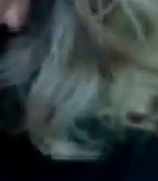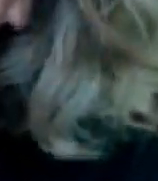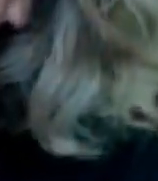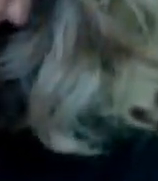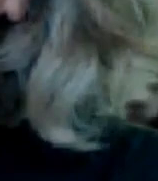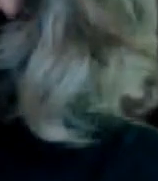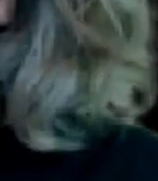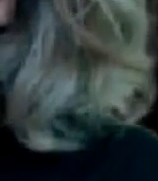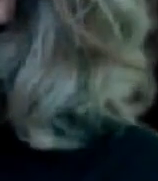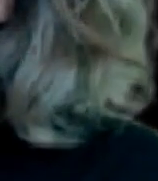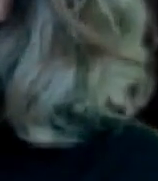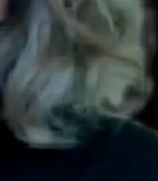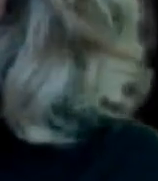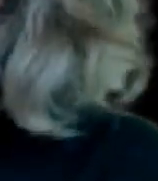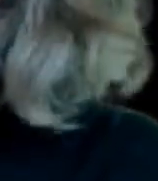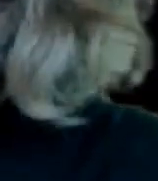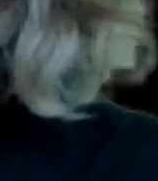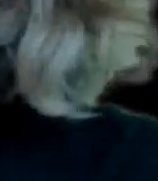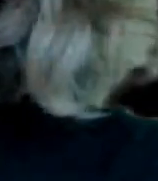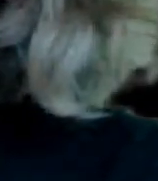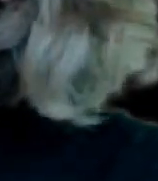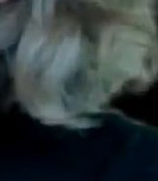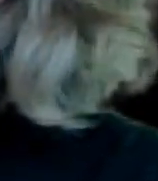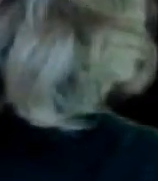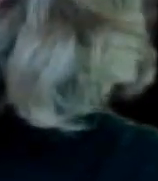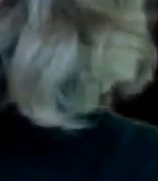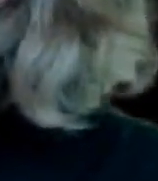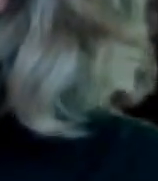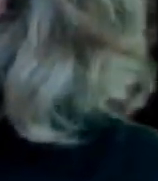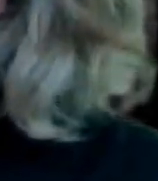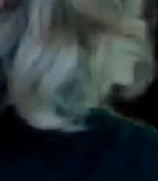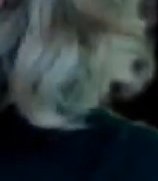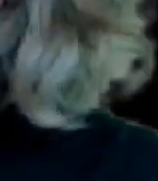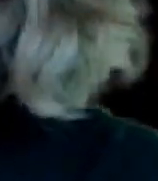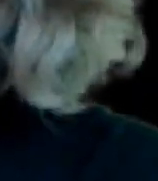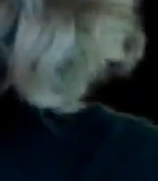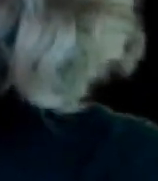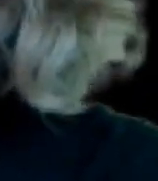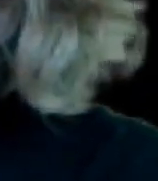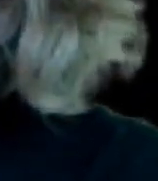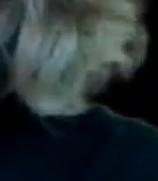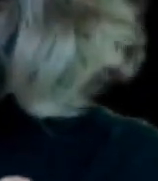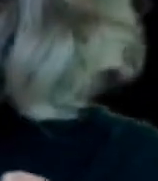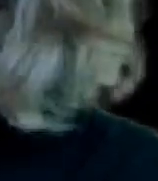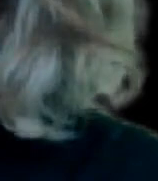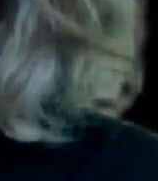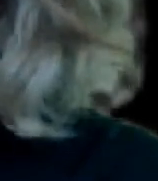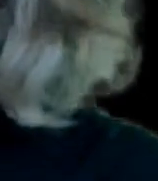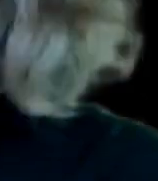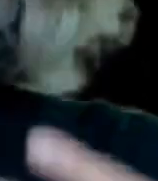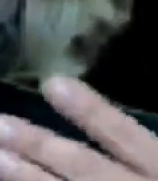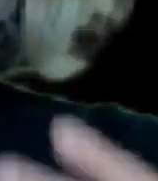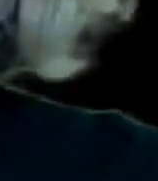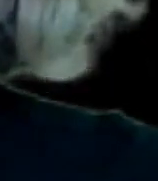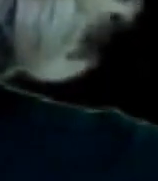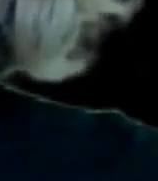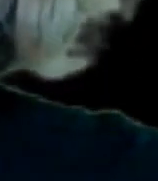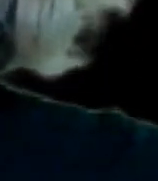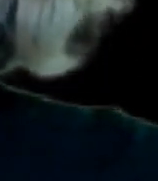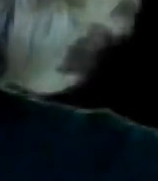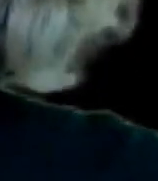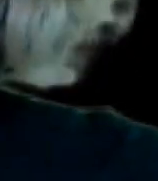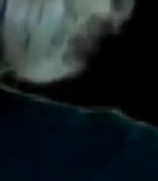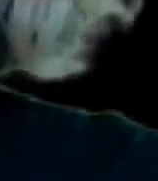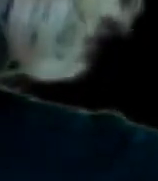con día Gratis Y lo estamos haciendo Por ayudar A Andrés Manuel Y si ellos